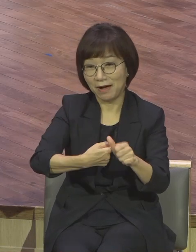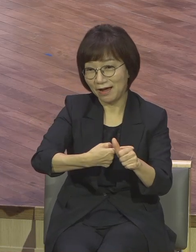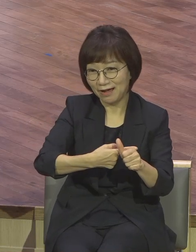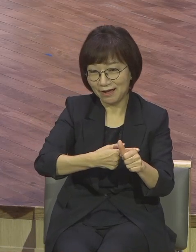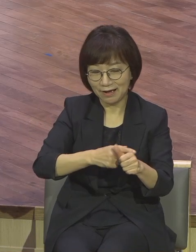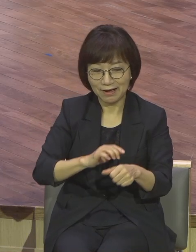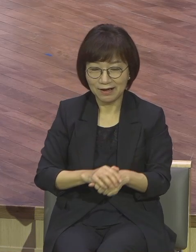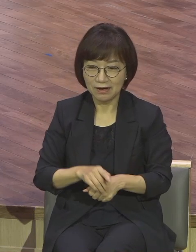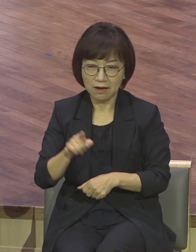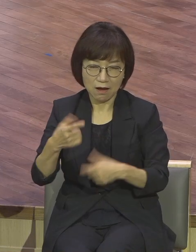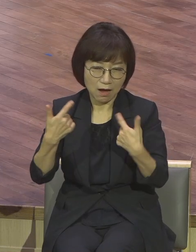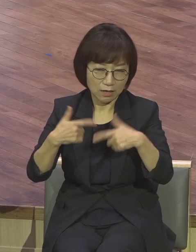맨날 기도하는 사람